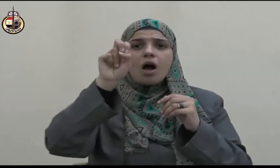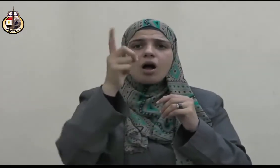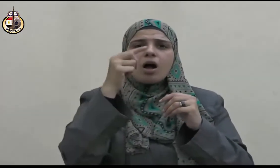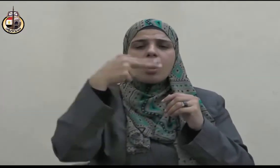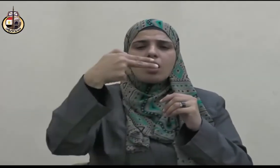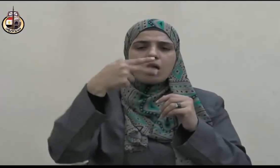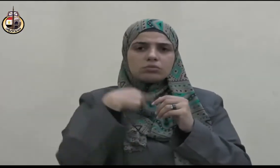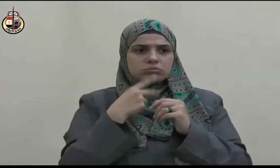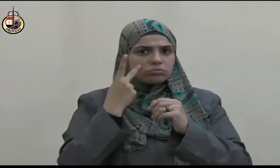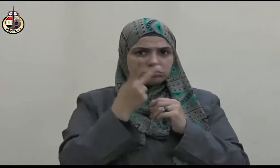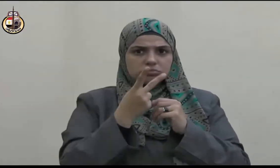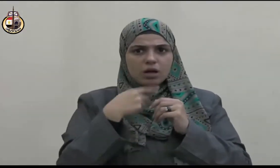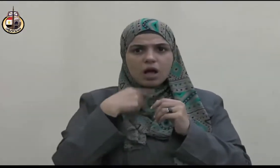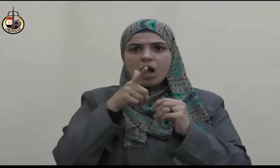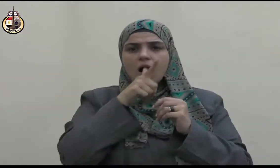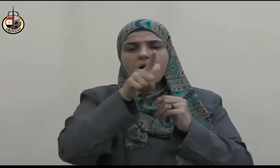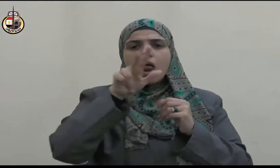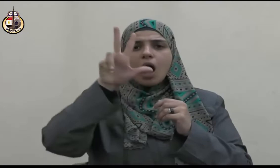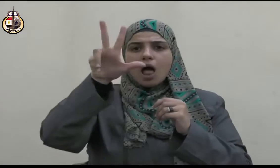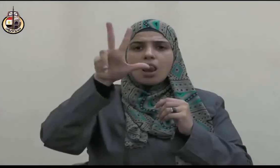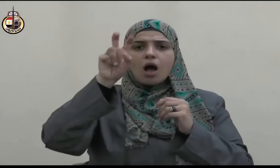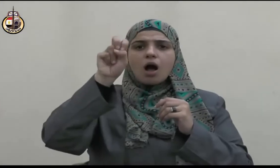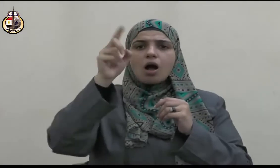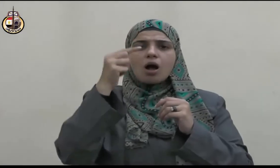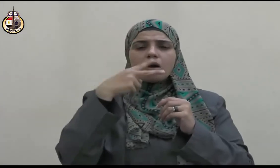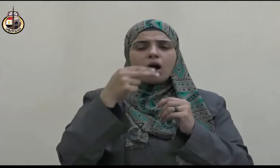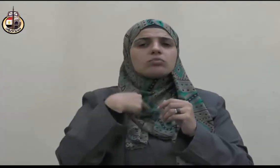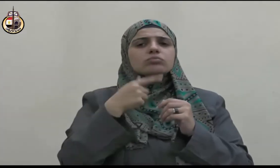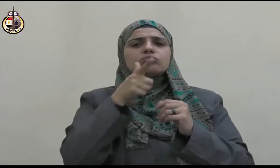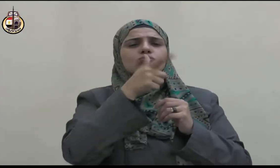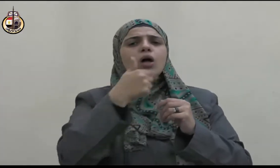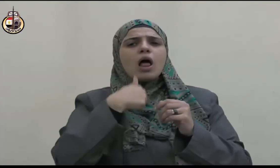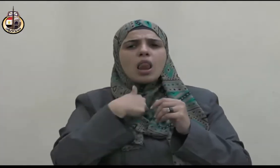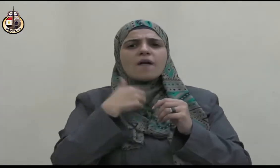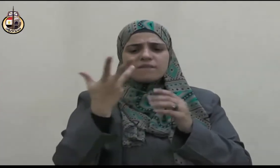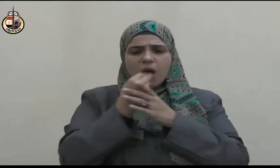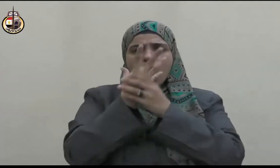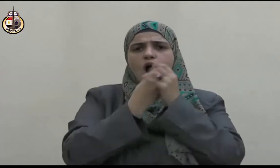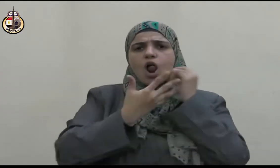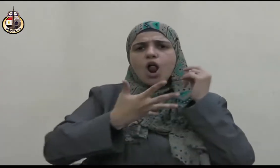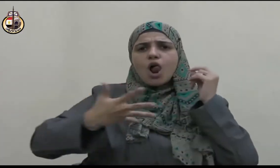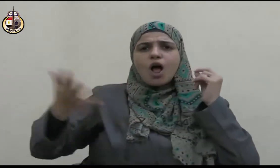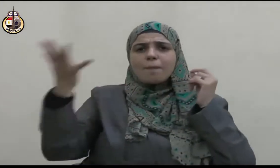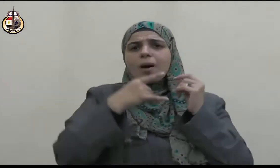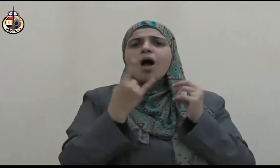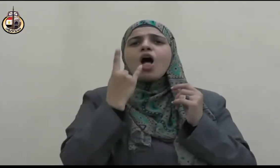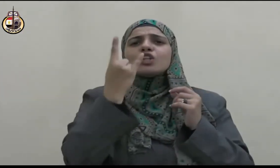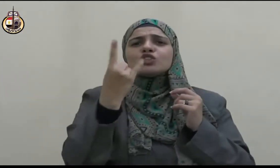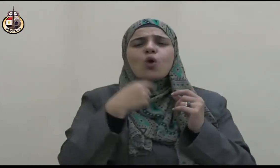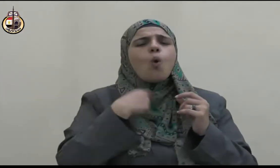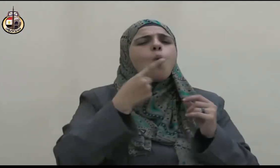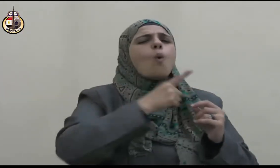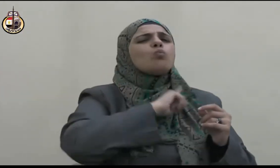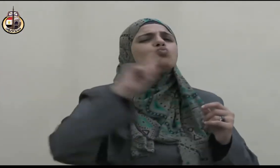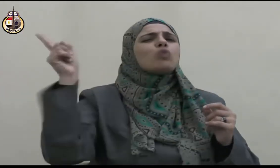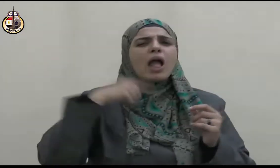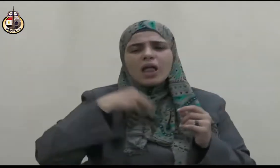منهجا يطبقه صلى الله عليه وسلم مع الجميع لا يفرق بين أحد